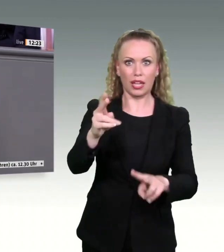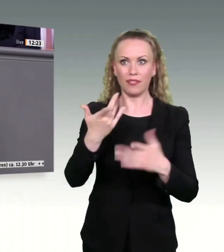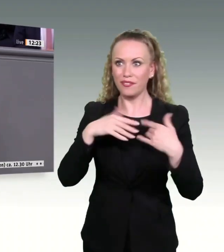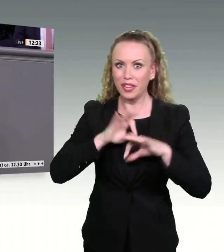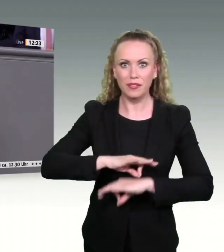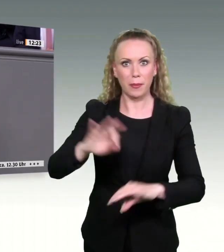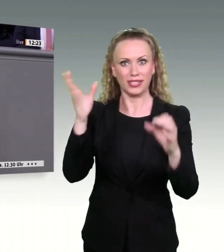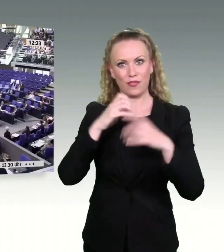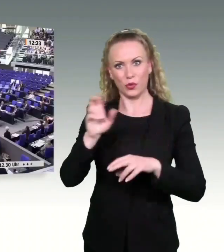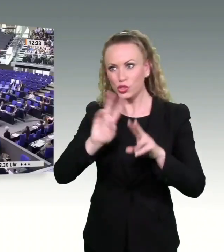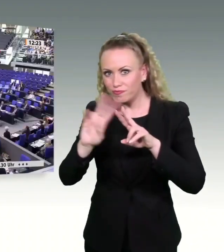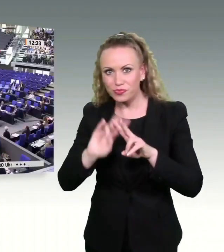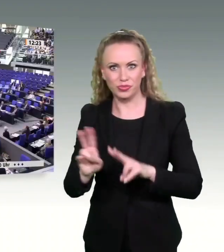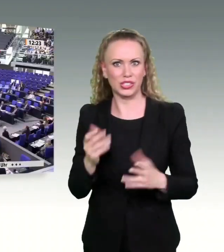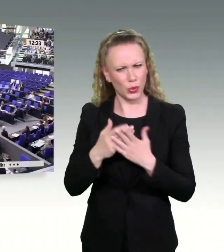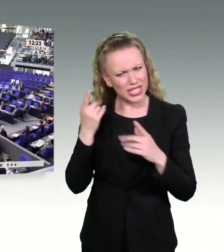Dank.